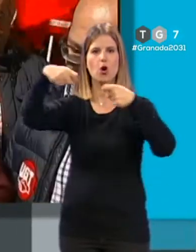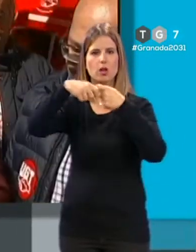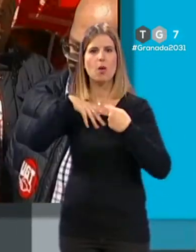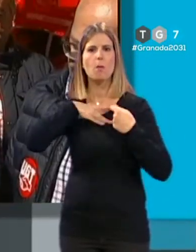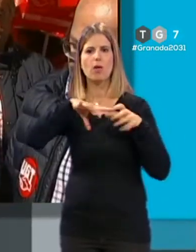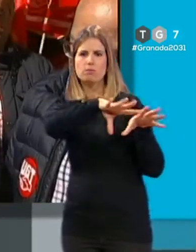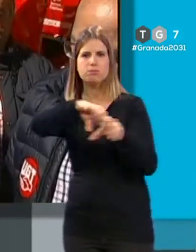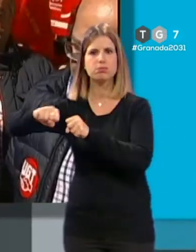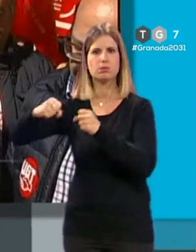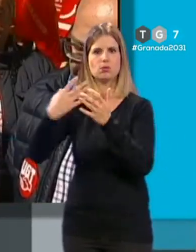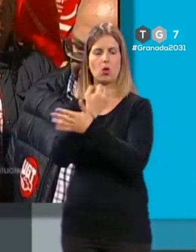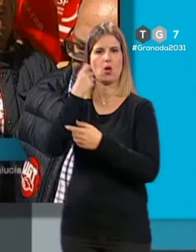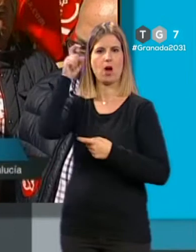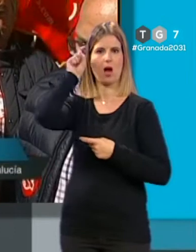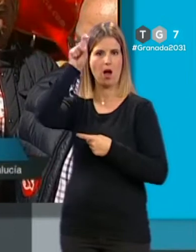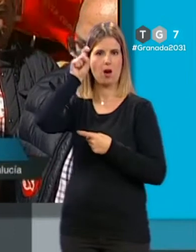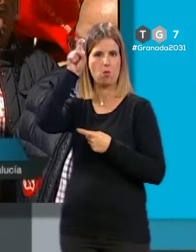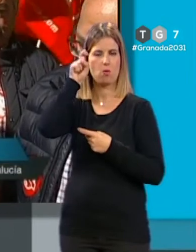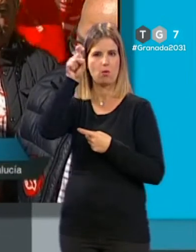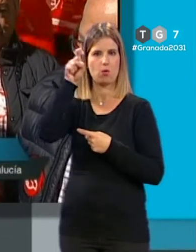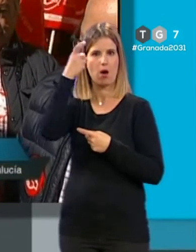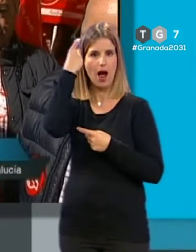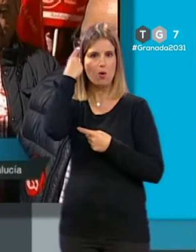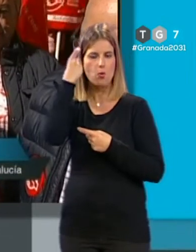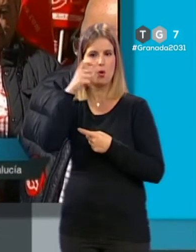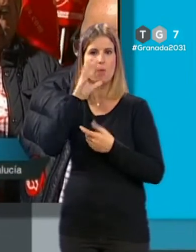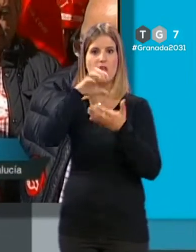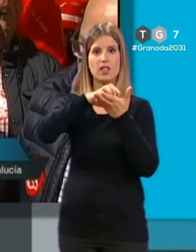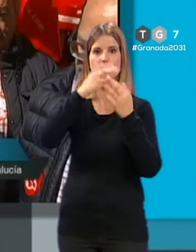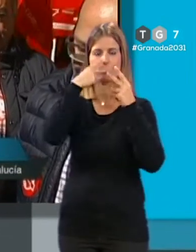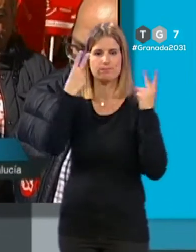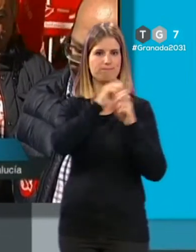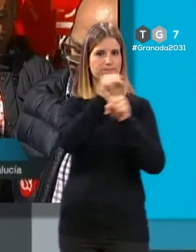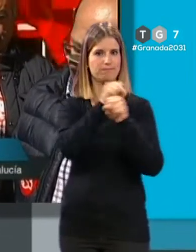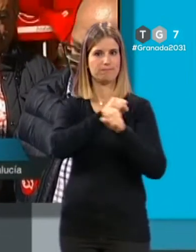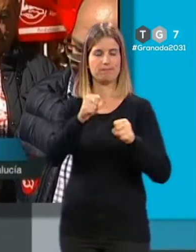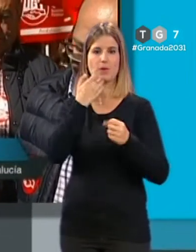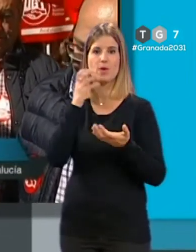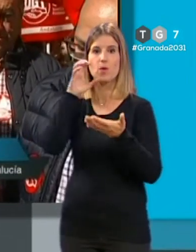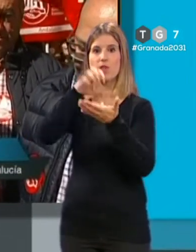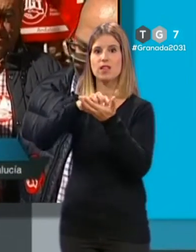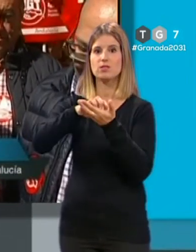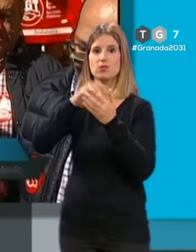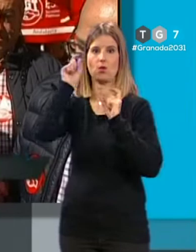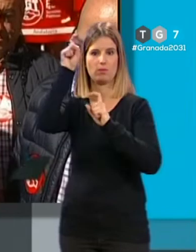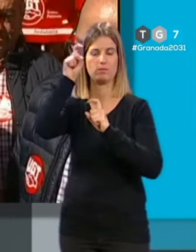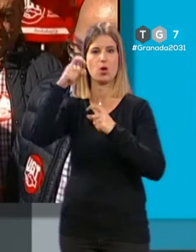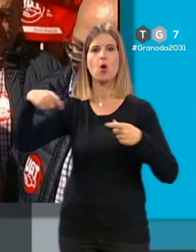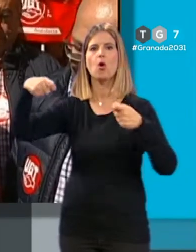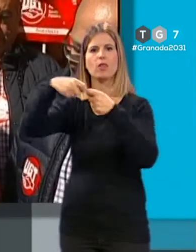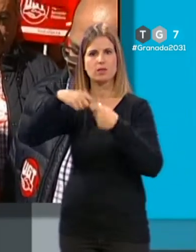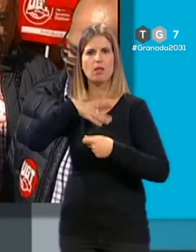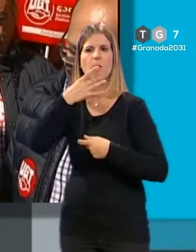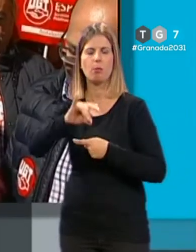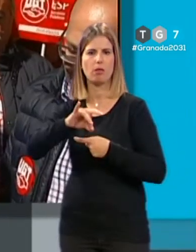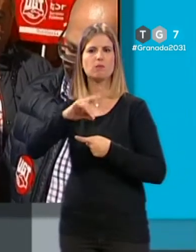absorber a todos los alumnos lo que no puedan poder hacer los centros públicos. Por tanto la enseñanza concertada va a poder blindar su